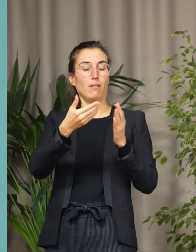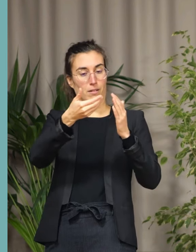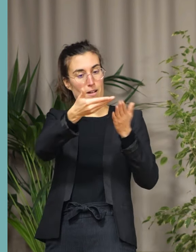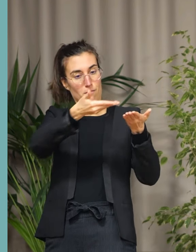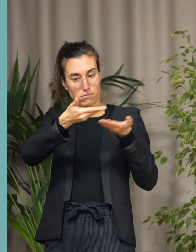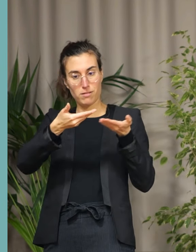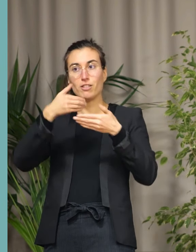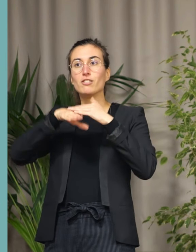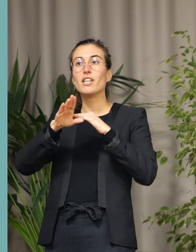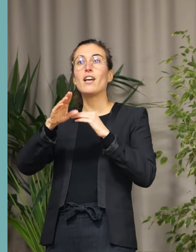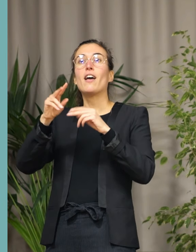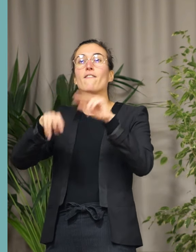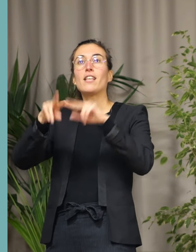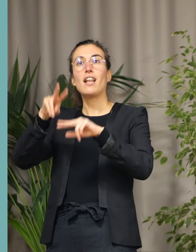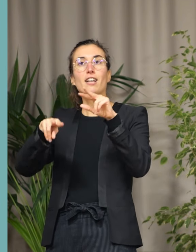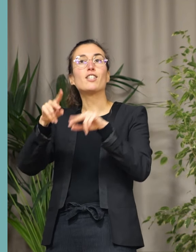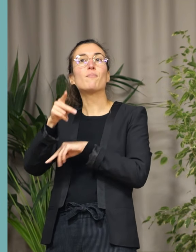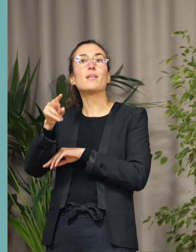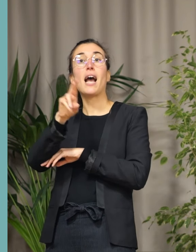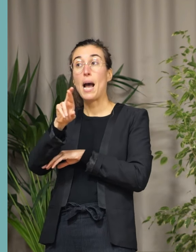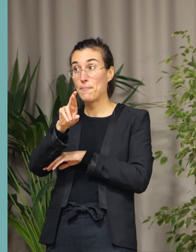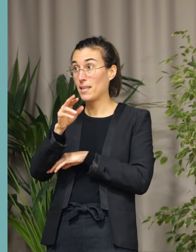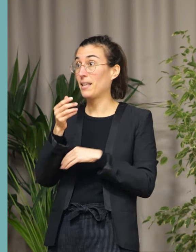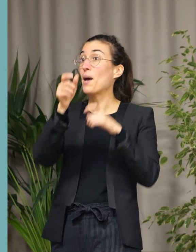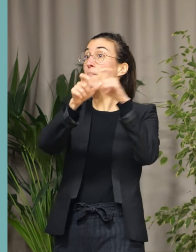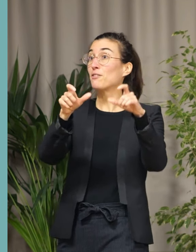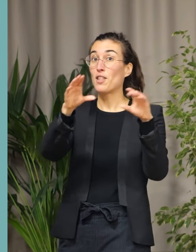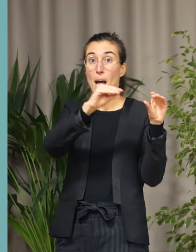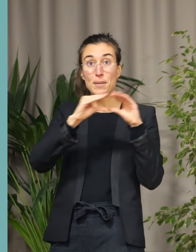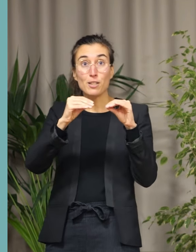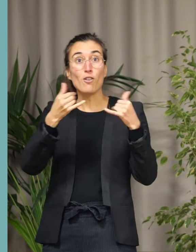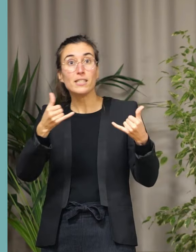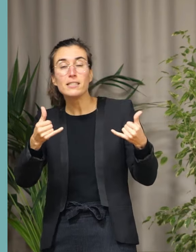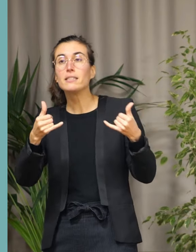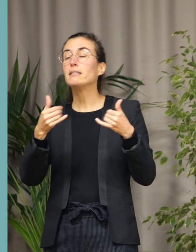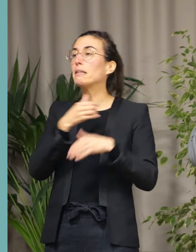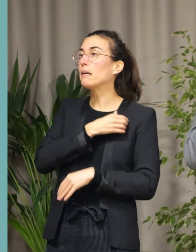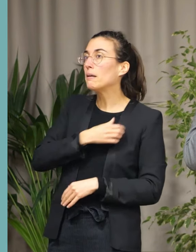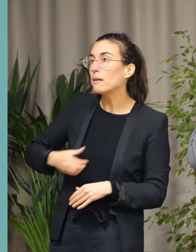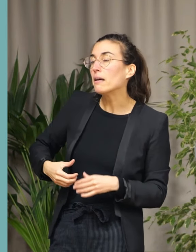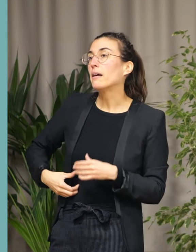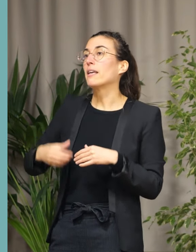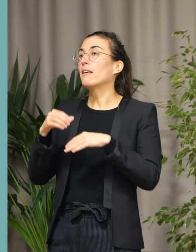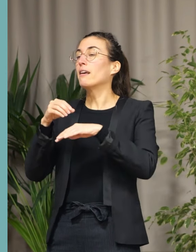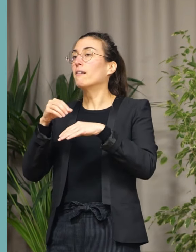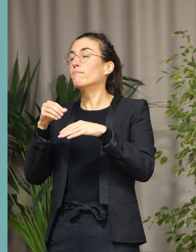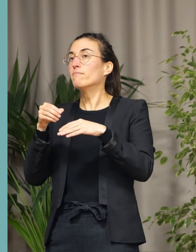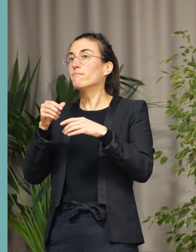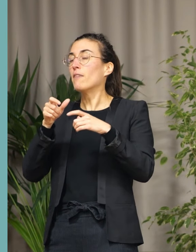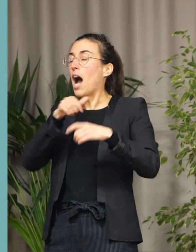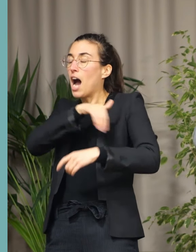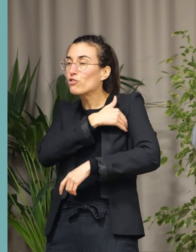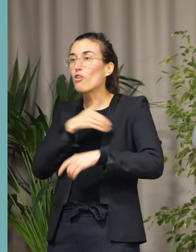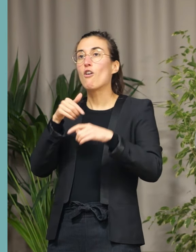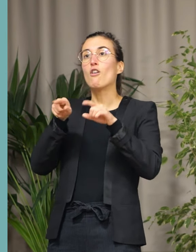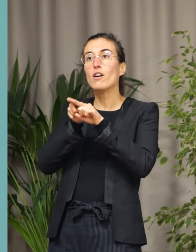Bartholoméen, agents et élus ont trié, rangé tous ces dons et avec l'association Saint-Barre-Gambine et